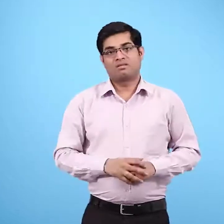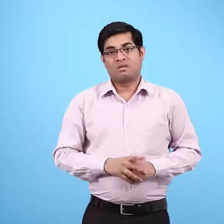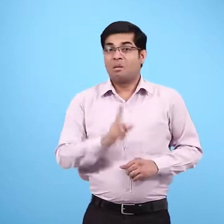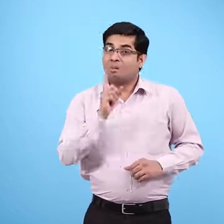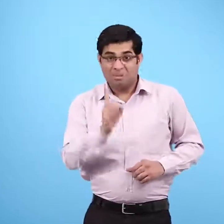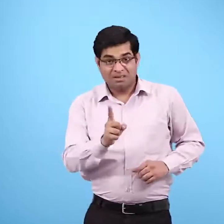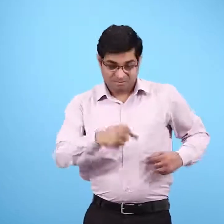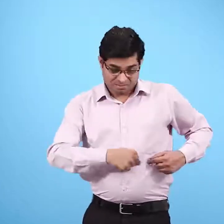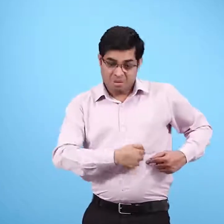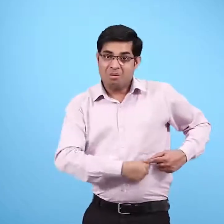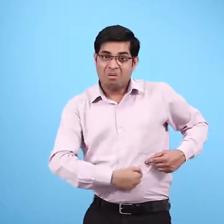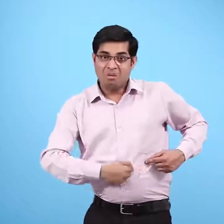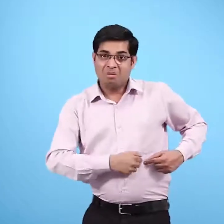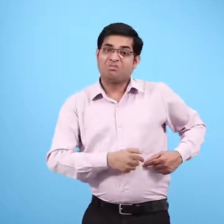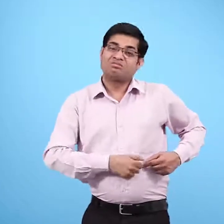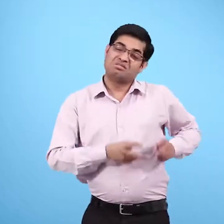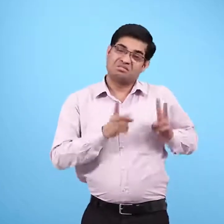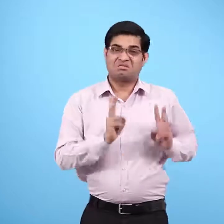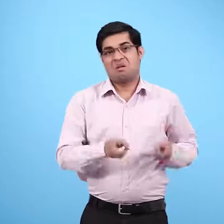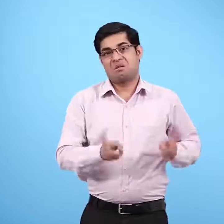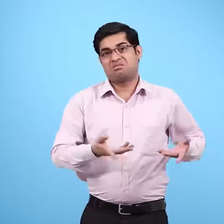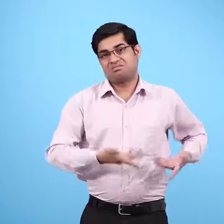हुआ इलाज पर रह गया छेद